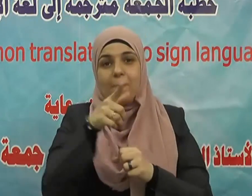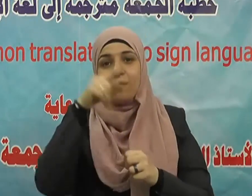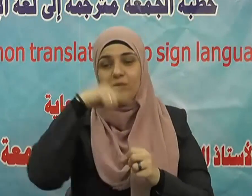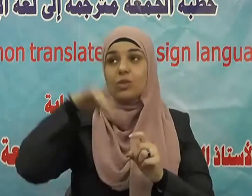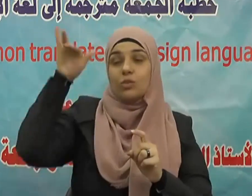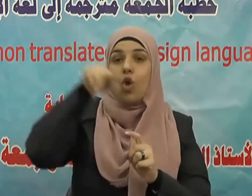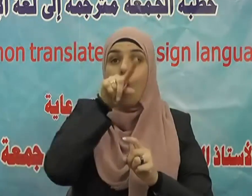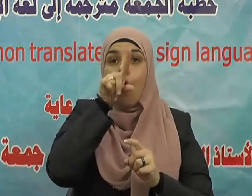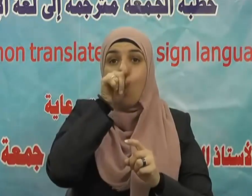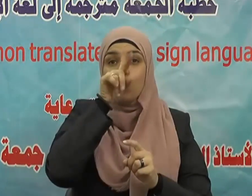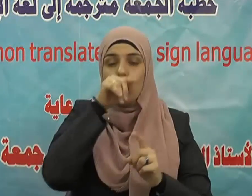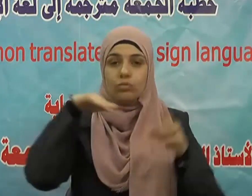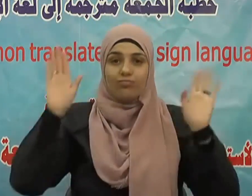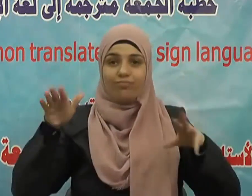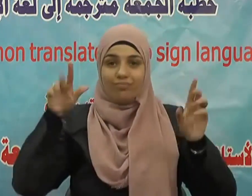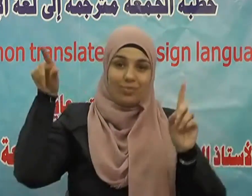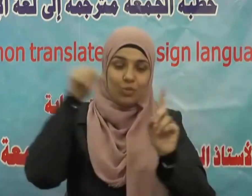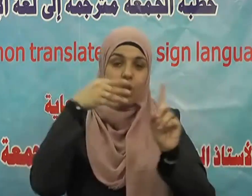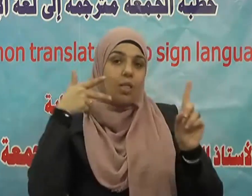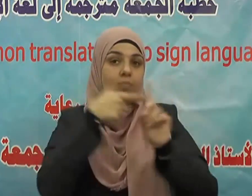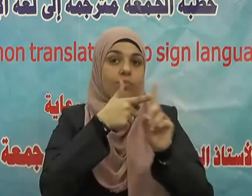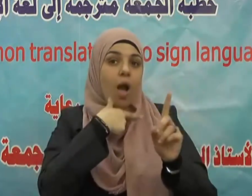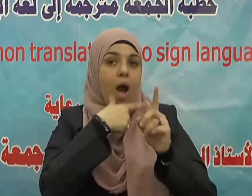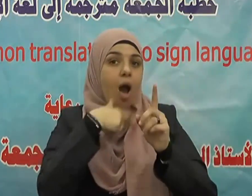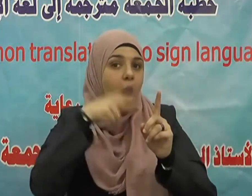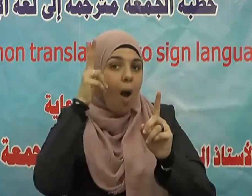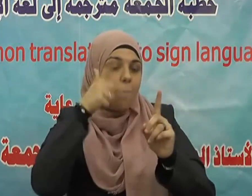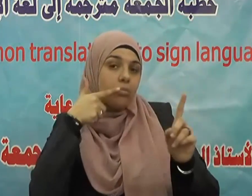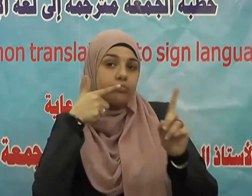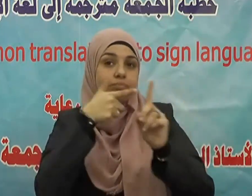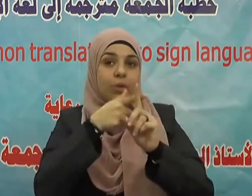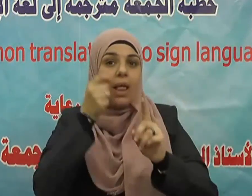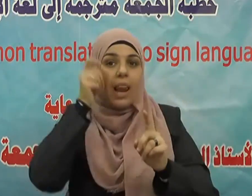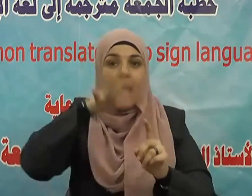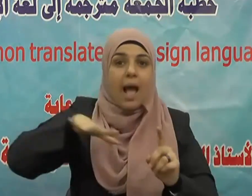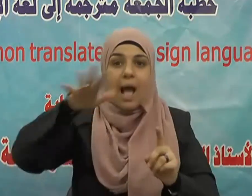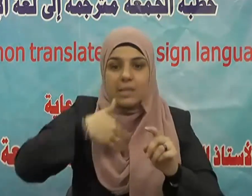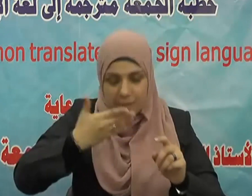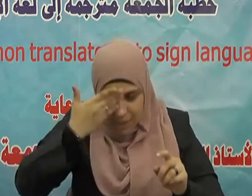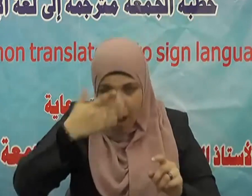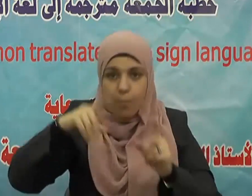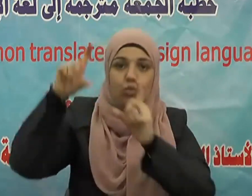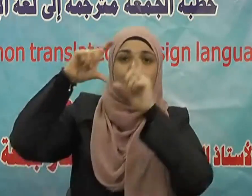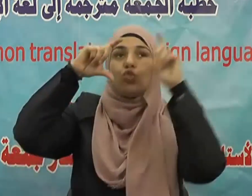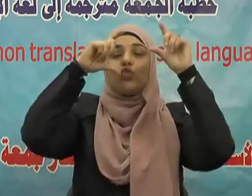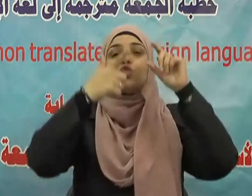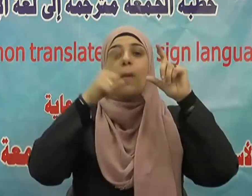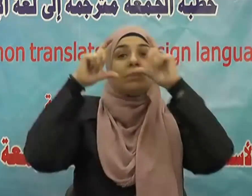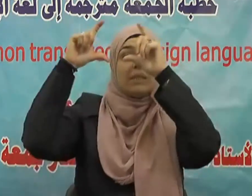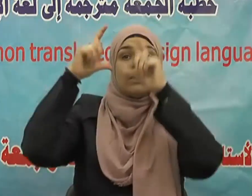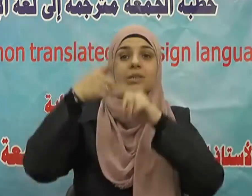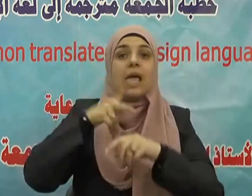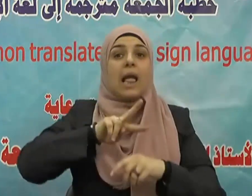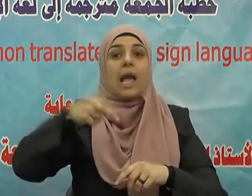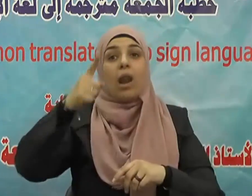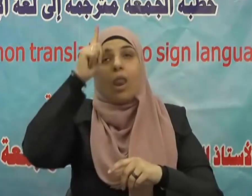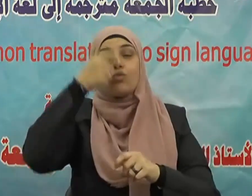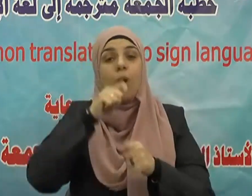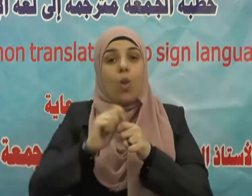بالعديد من الآيات الكريمة التي تؤسس لمكارم الأخلاق والقيم الراقية